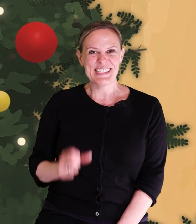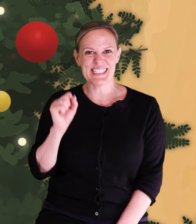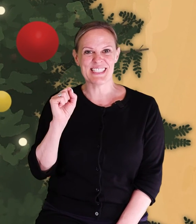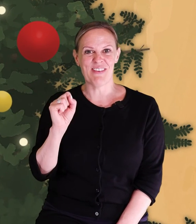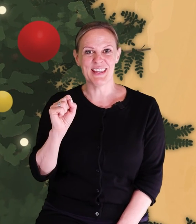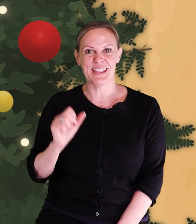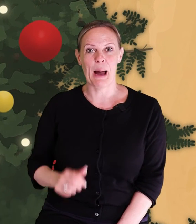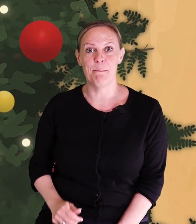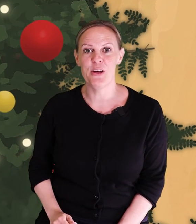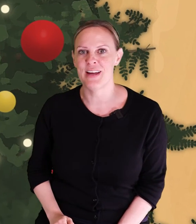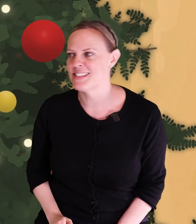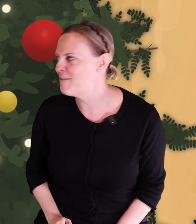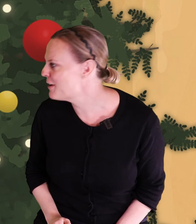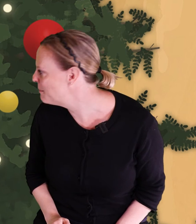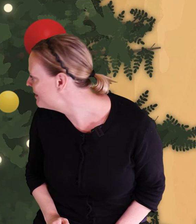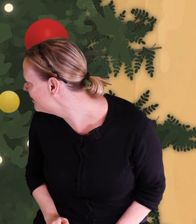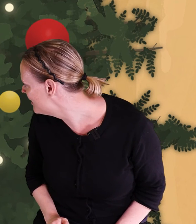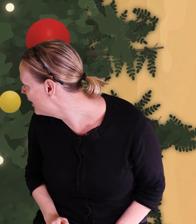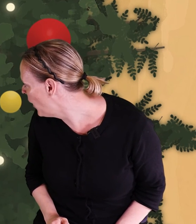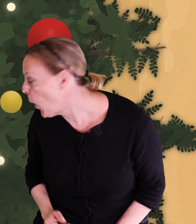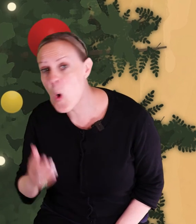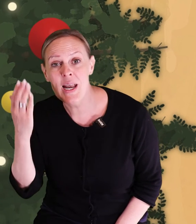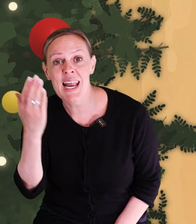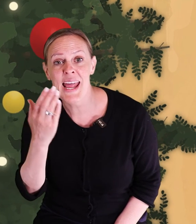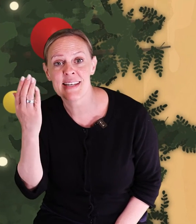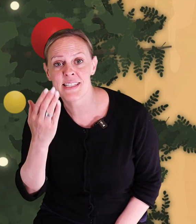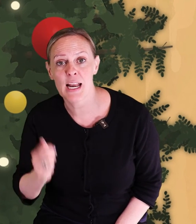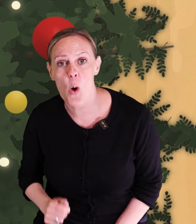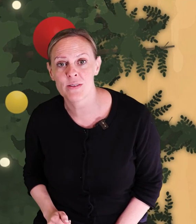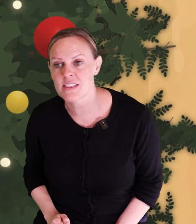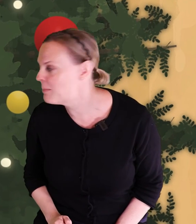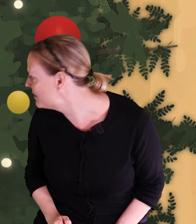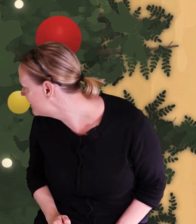Svante han böjer sig fram och läser långsamt.